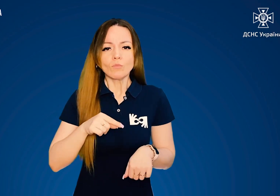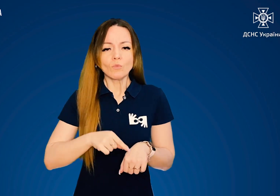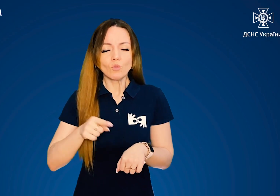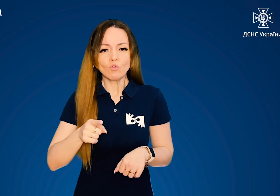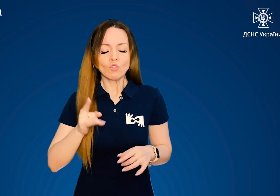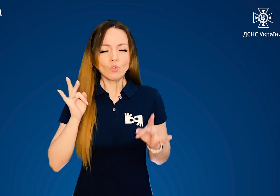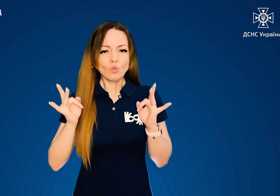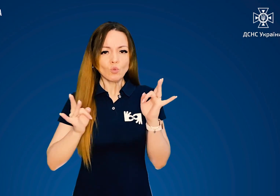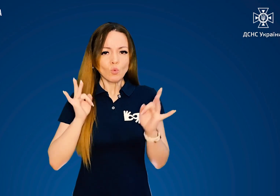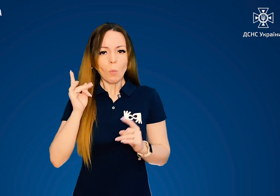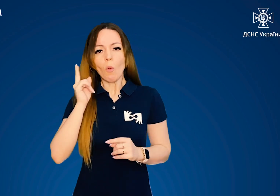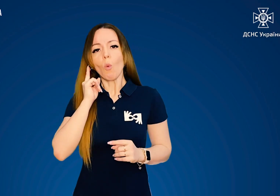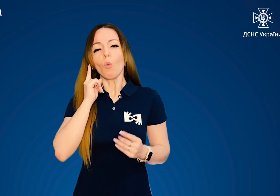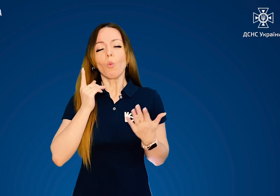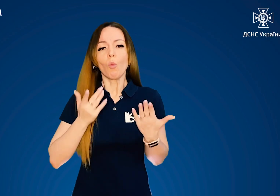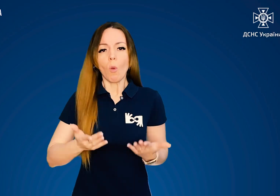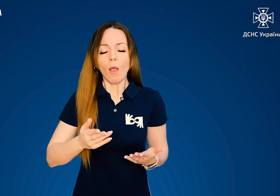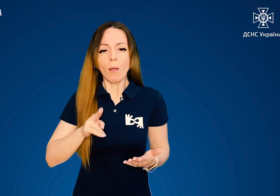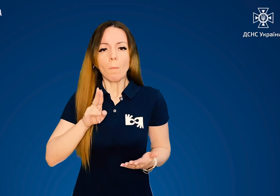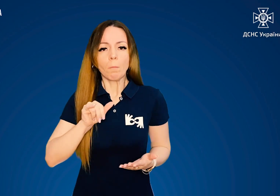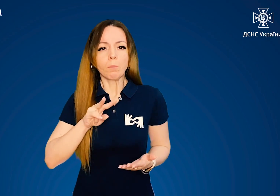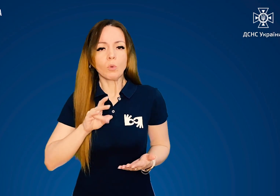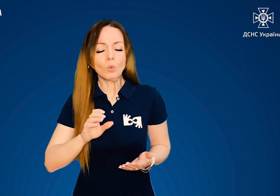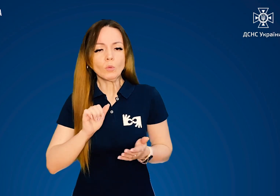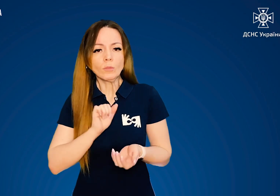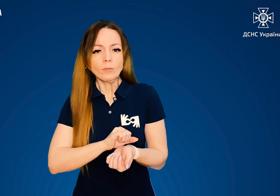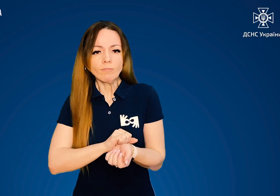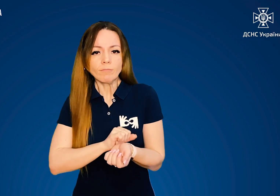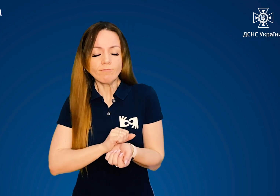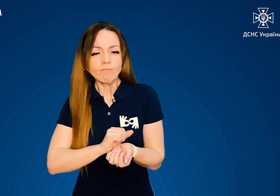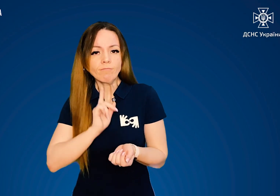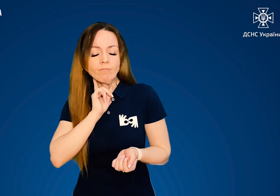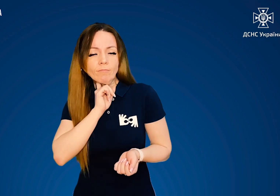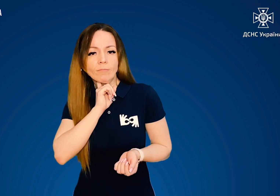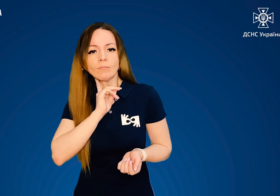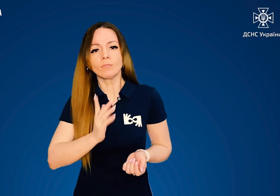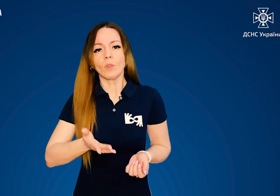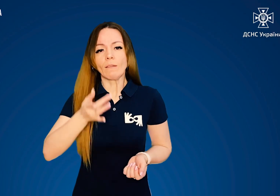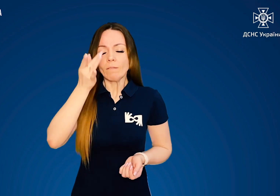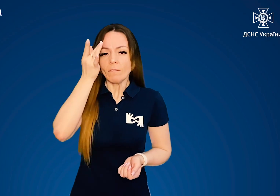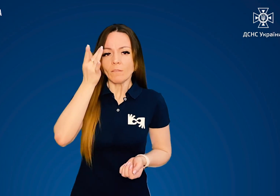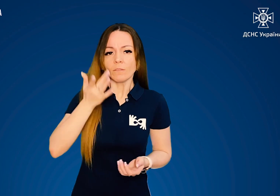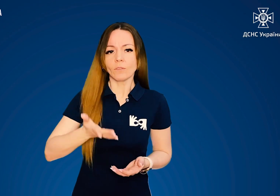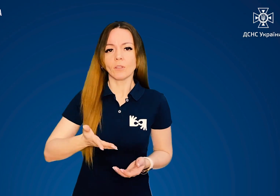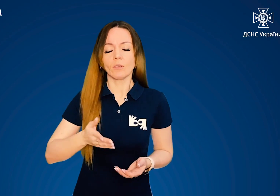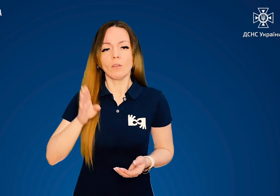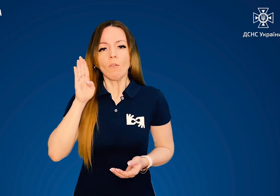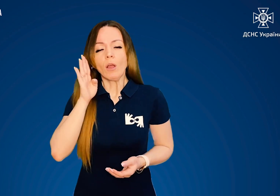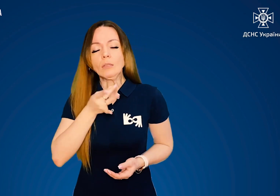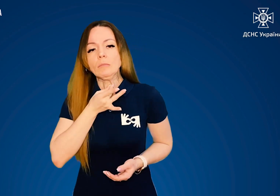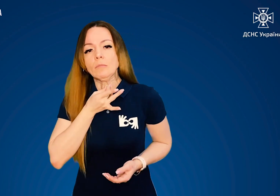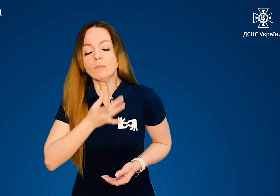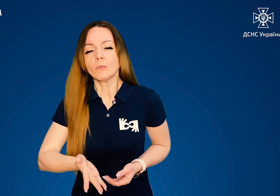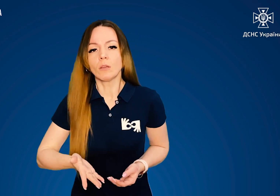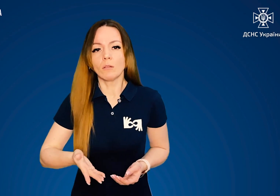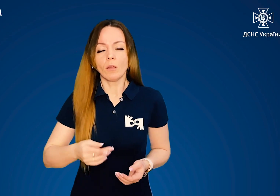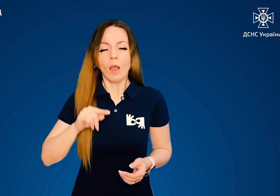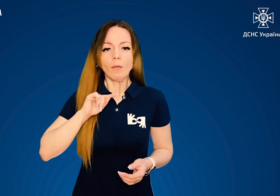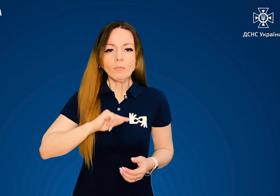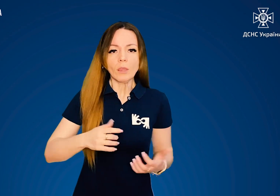відчувається шум у вухах, пульсація великих артерій, головний біль, спрага, загальна тривога,